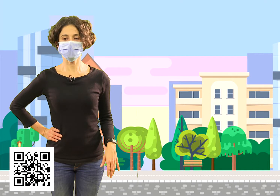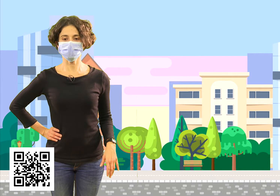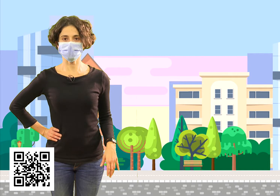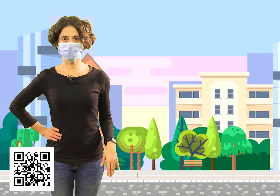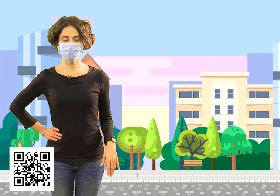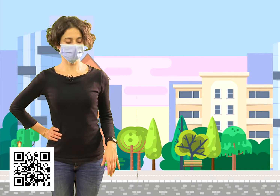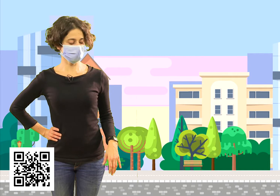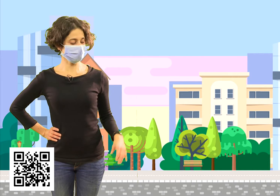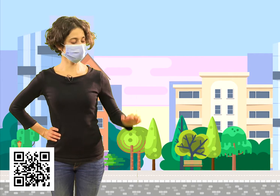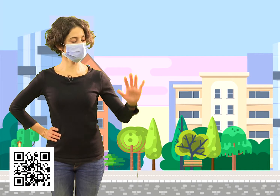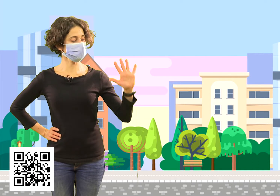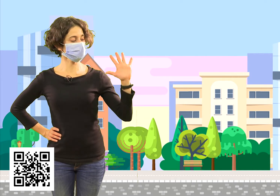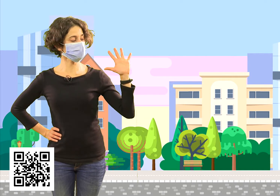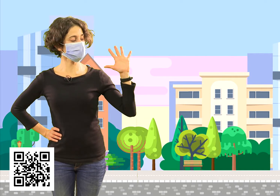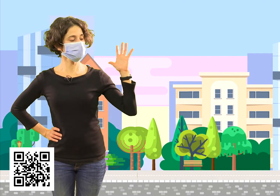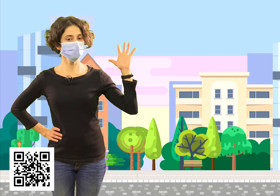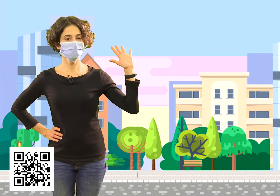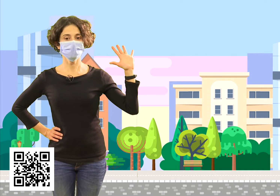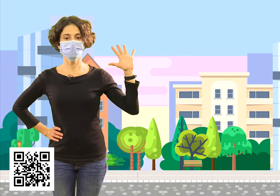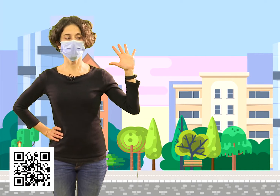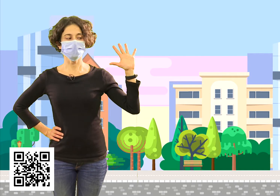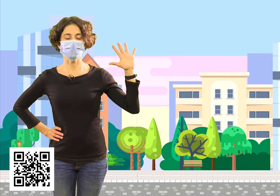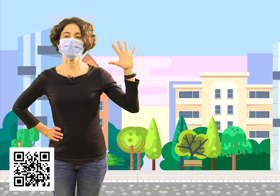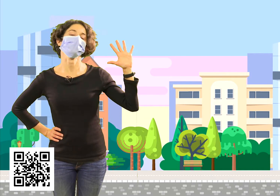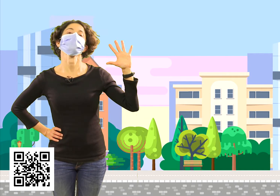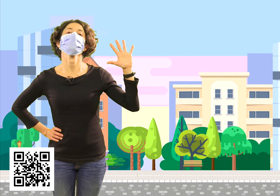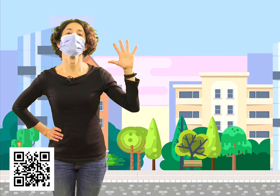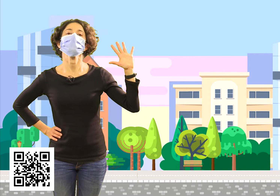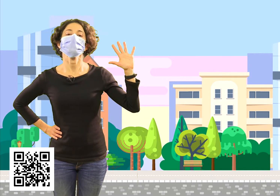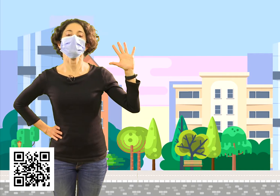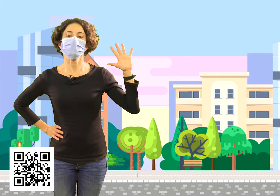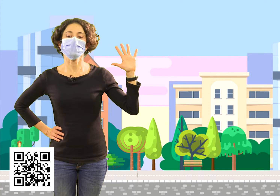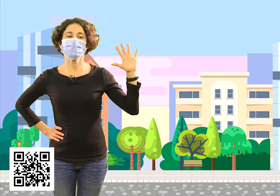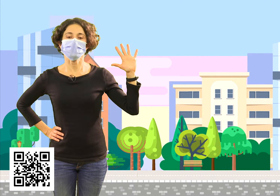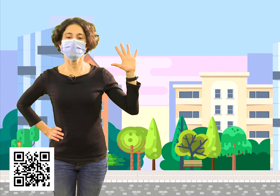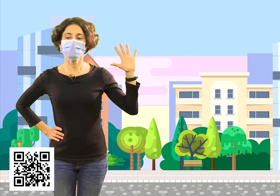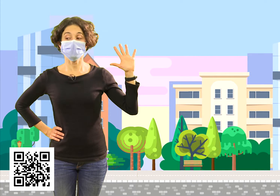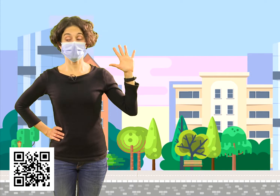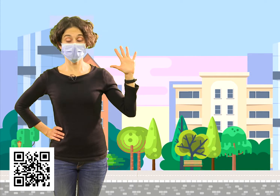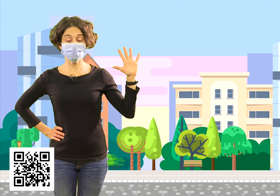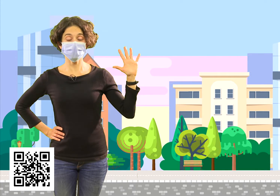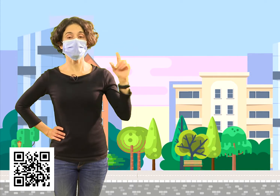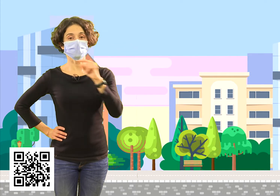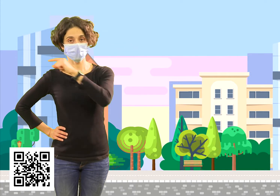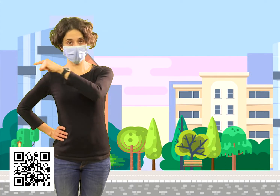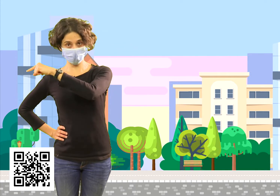derecho en la cintura y mi brazo izquierdo aquí. Recuerden que